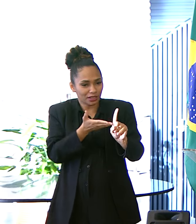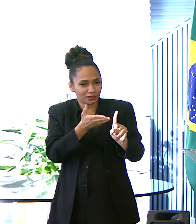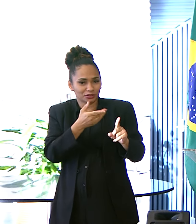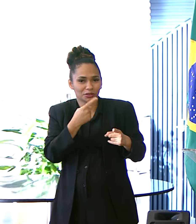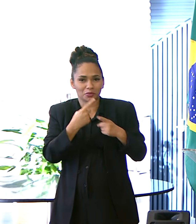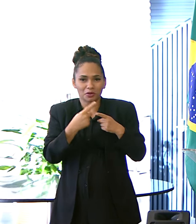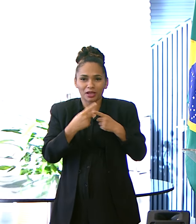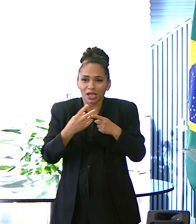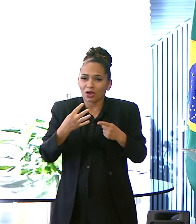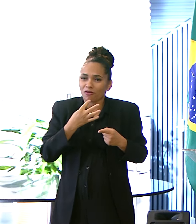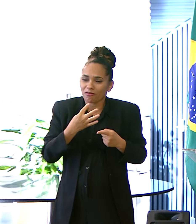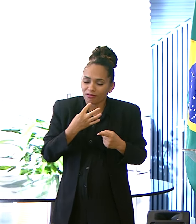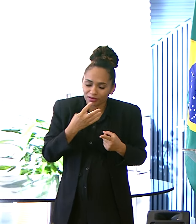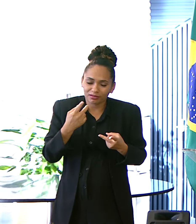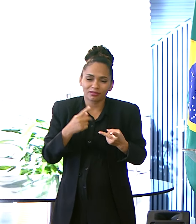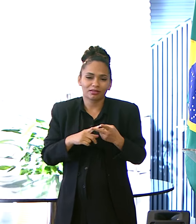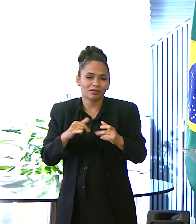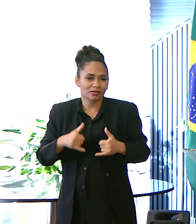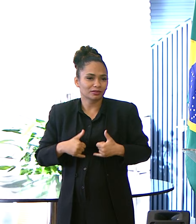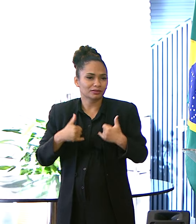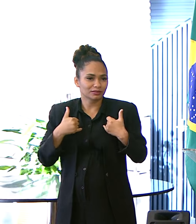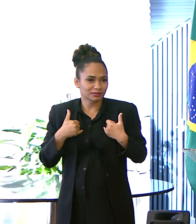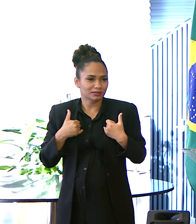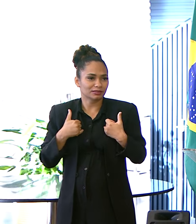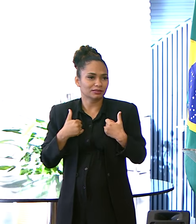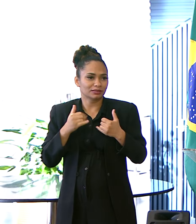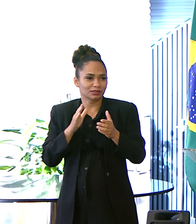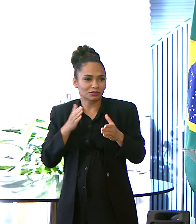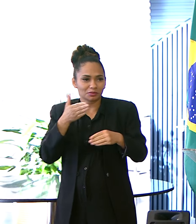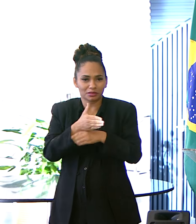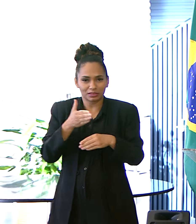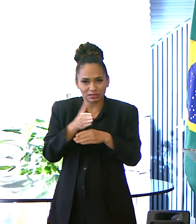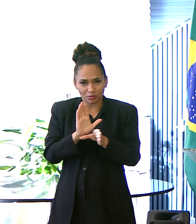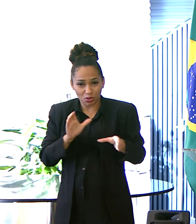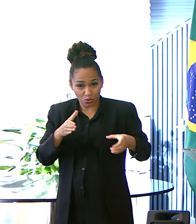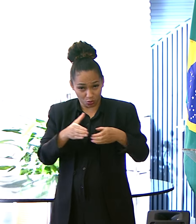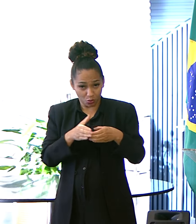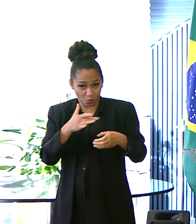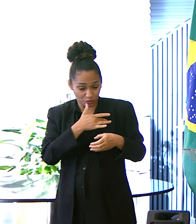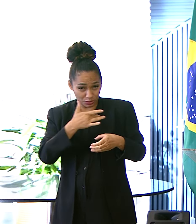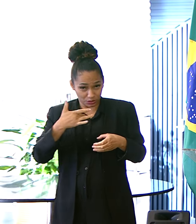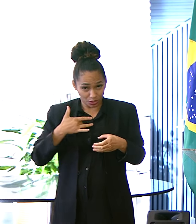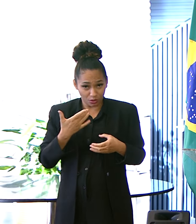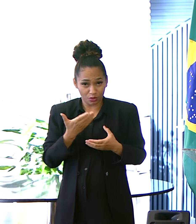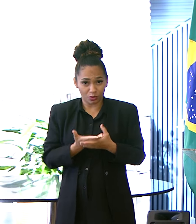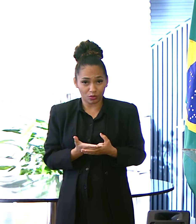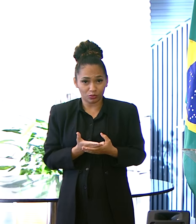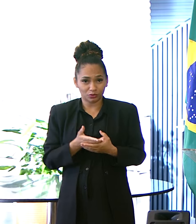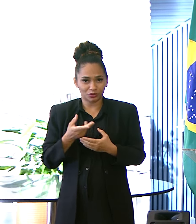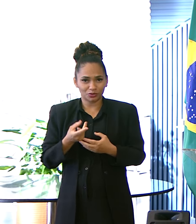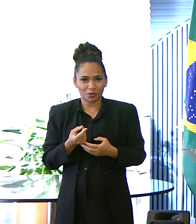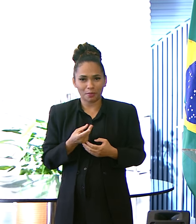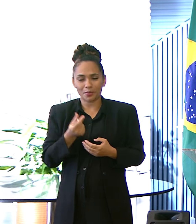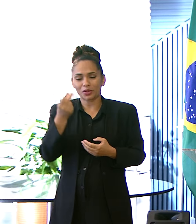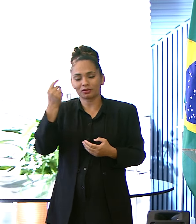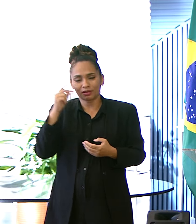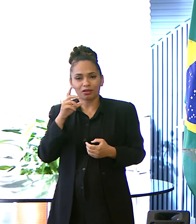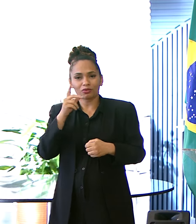conheci Porque tive a honra De ser presidente Da comissão Naquela época de saúde Quando ele Era deputado